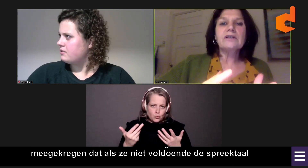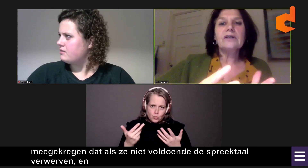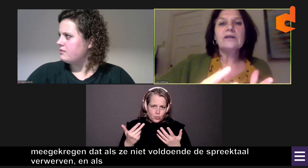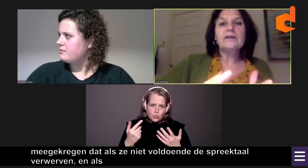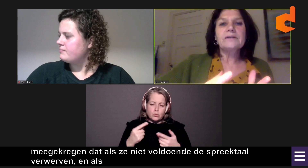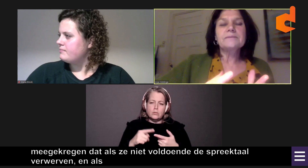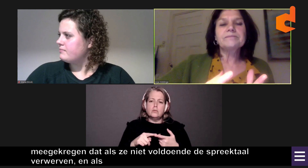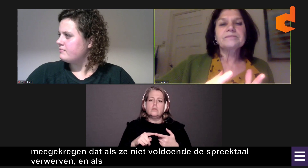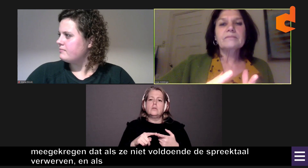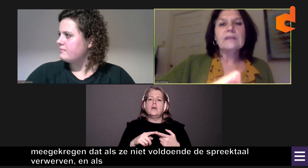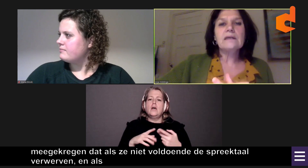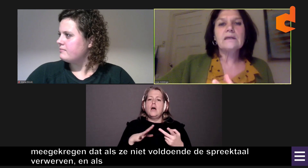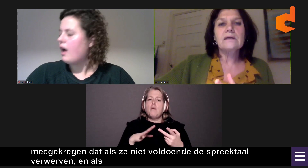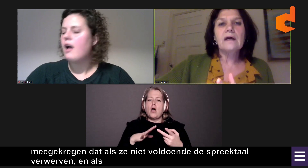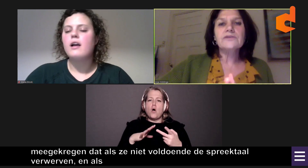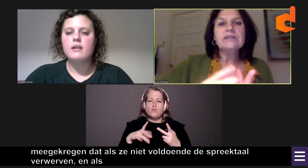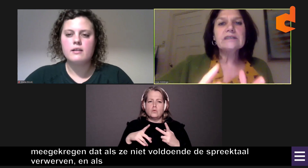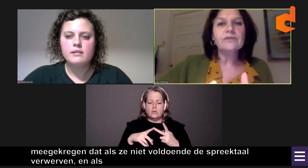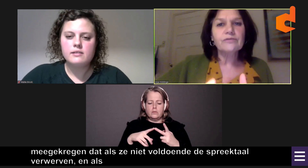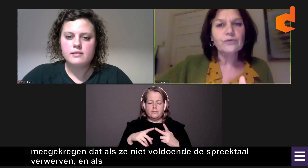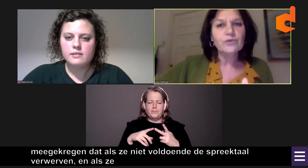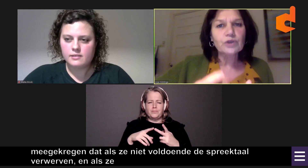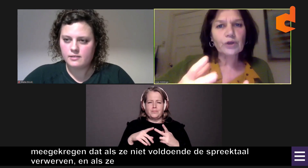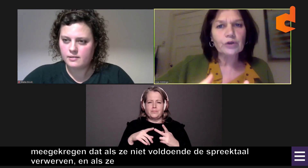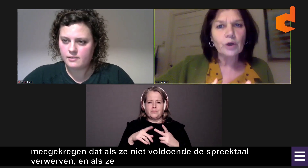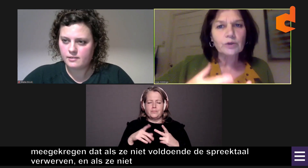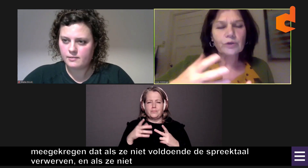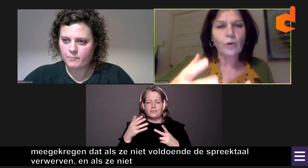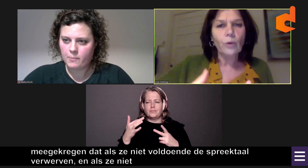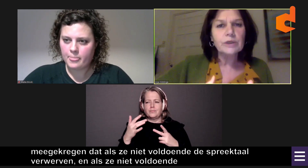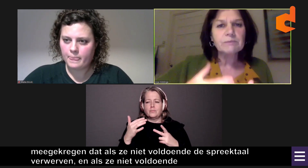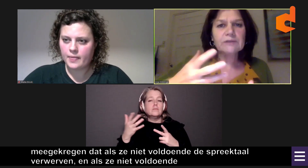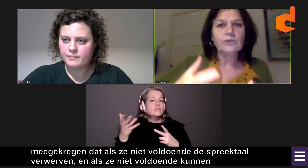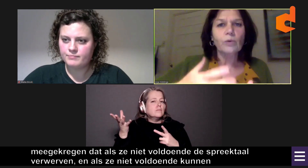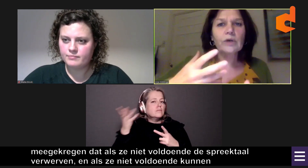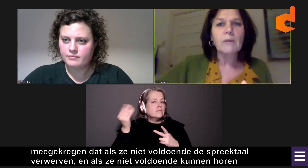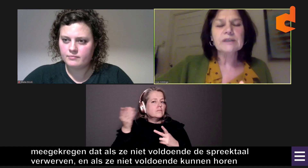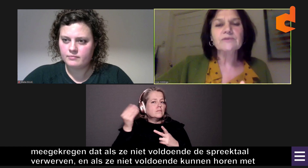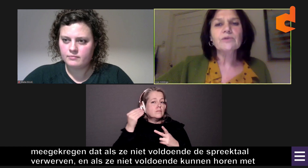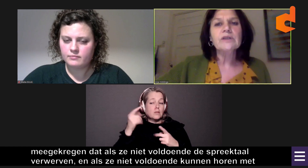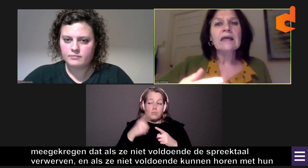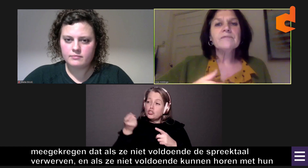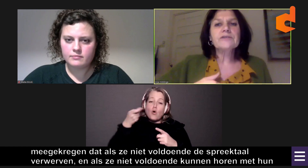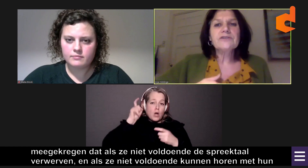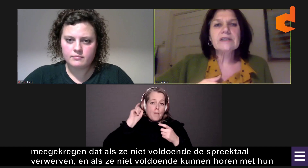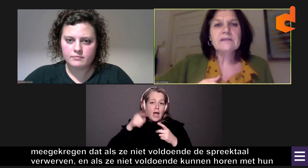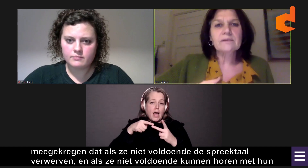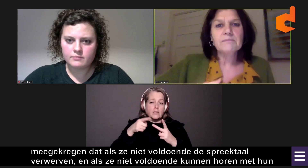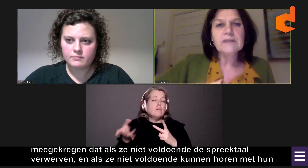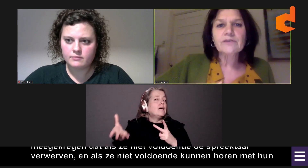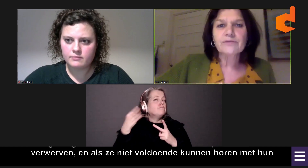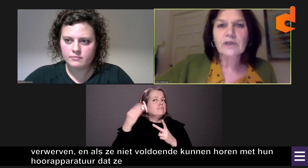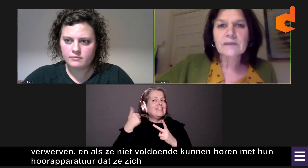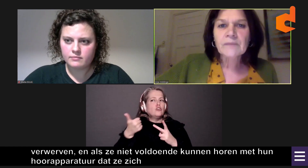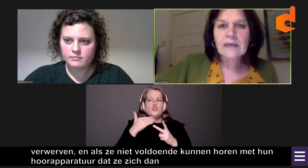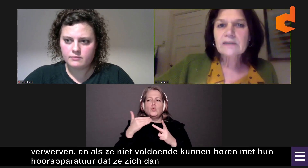ze niet voldoende kunnen horen met hun hoorapparatuur, dat ze zich dan